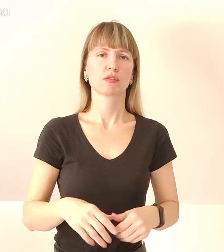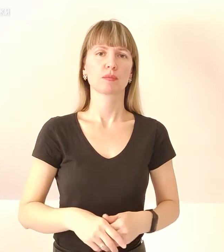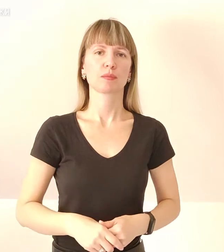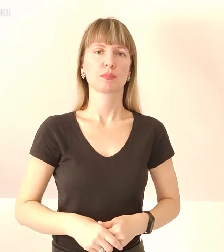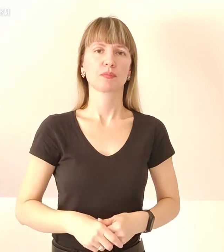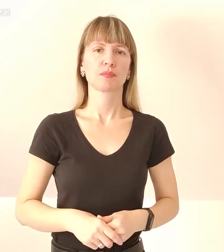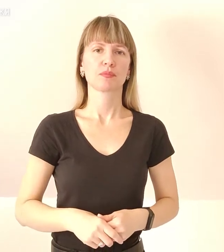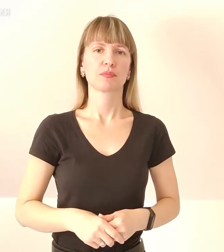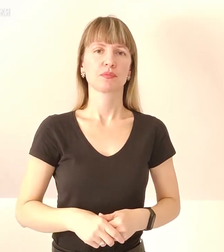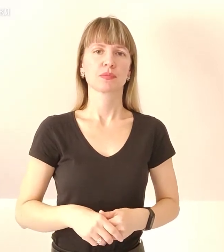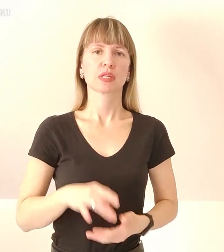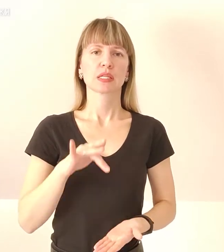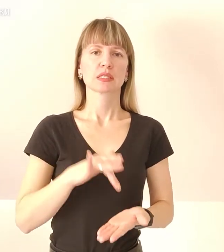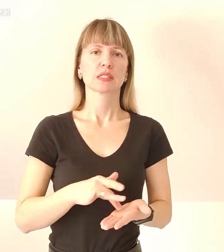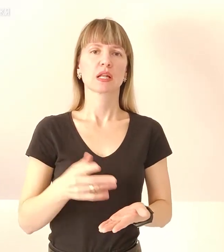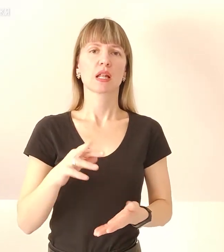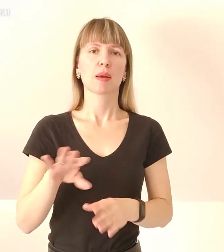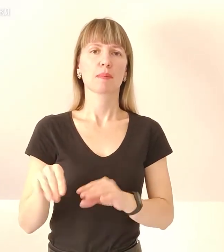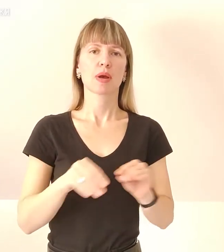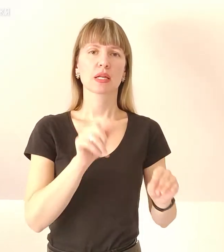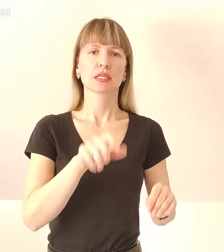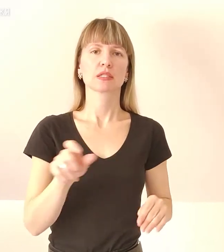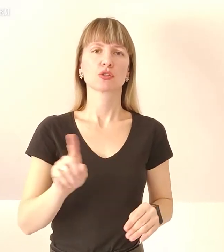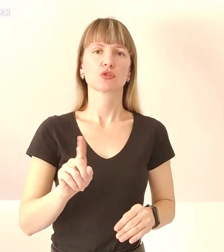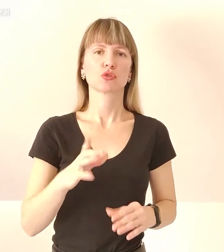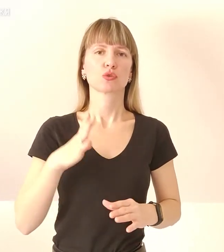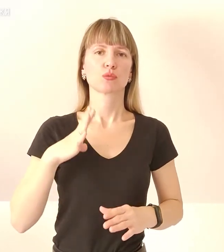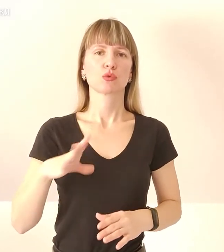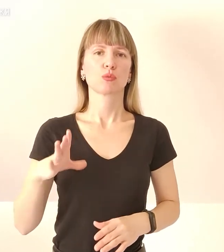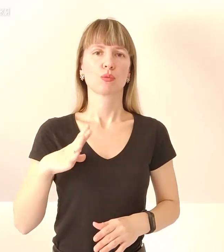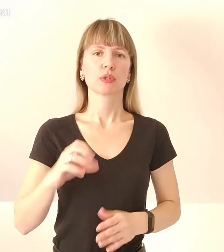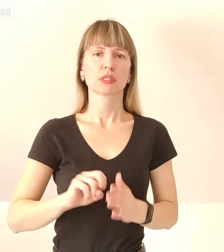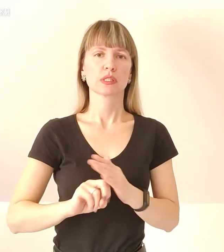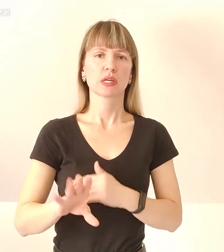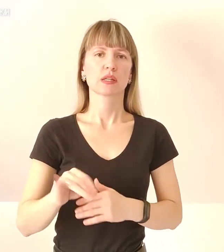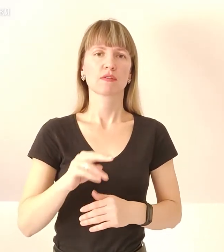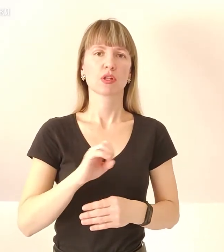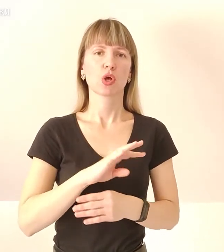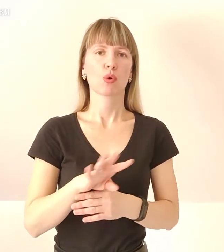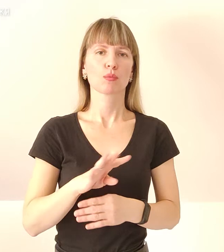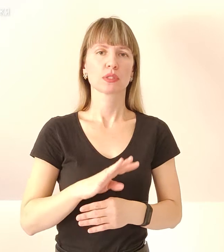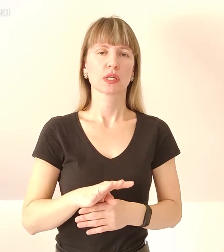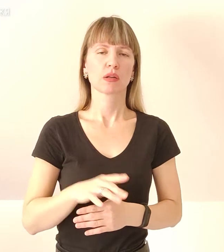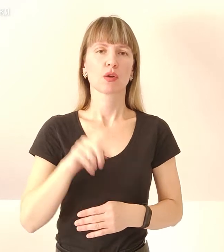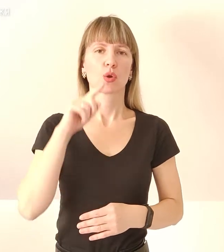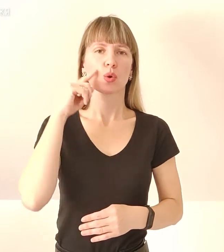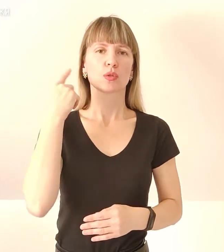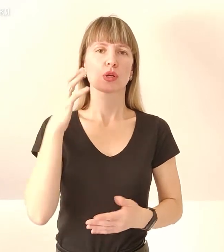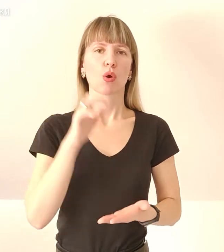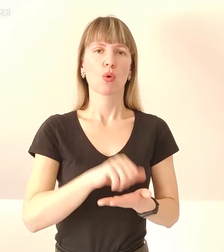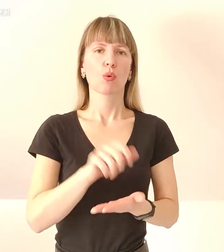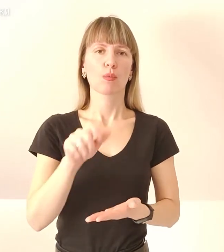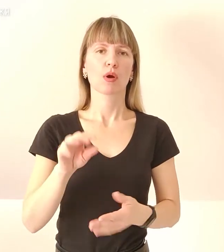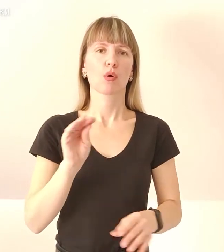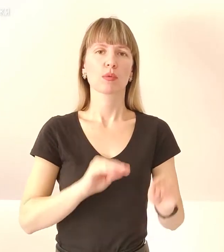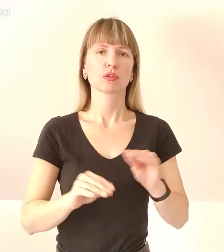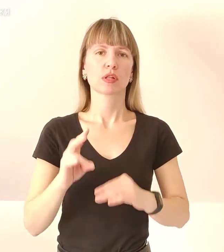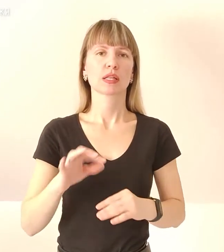Центр для переселенців, що змушені були цікати від обстрілів російських окупантів, облаштували на території